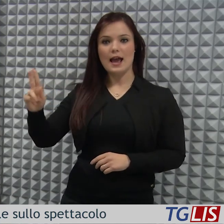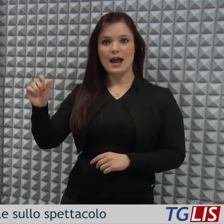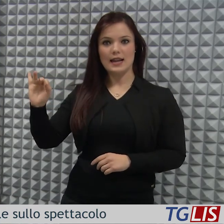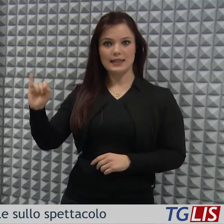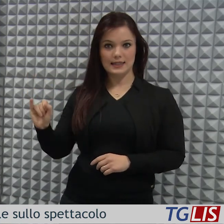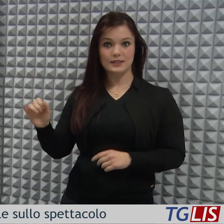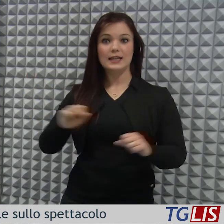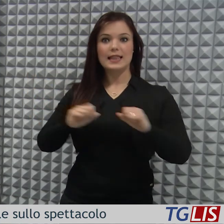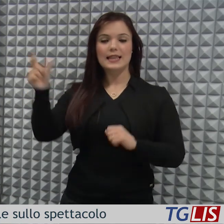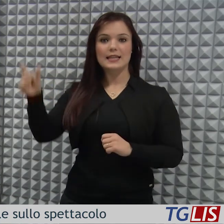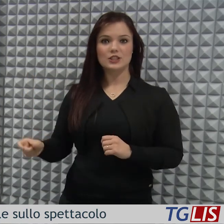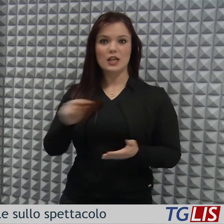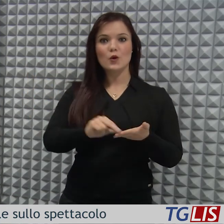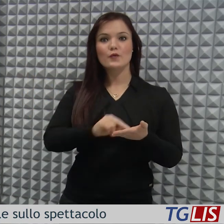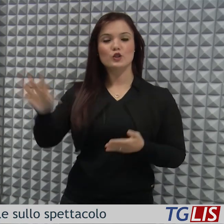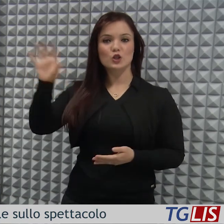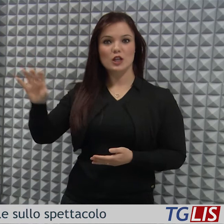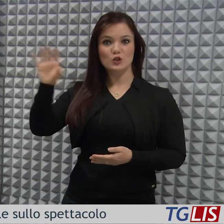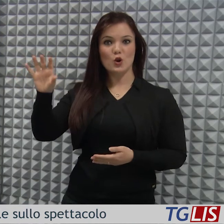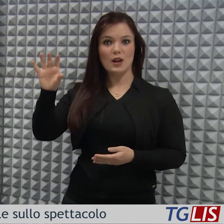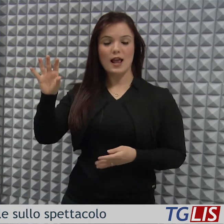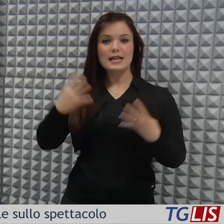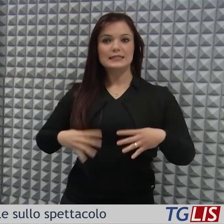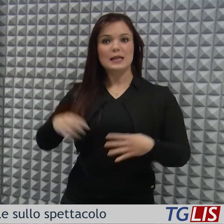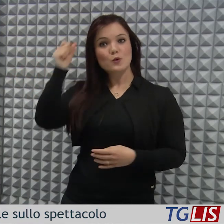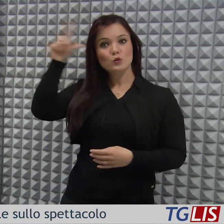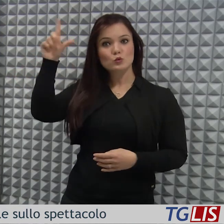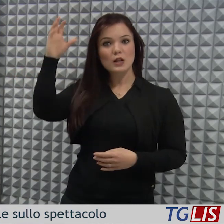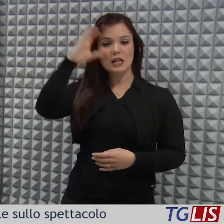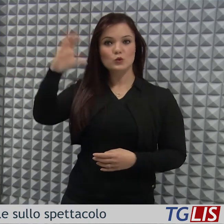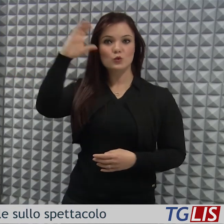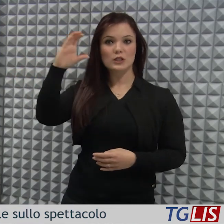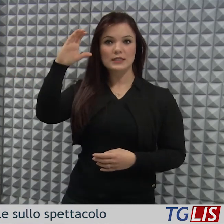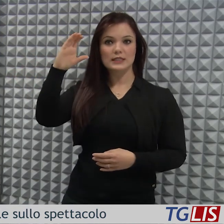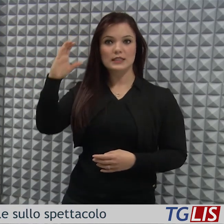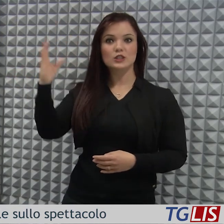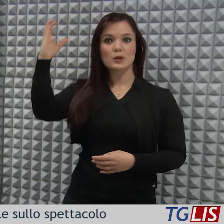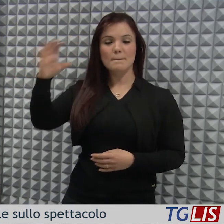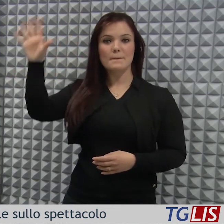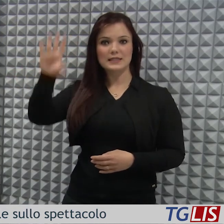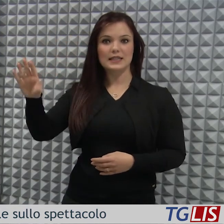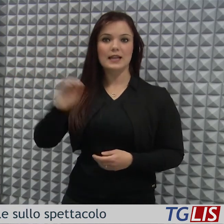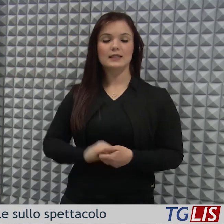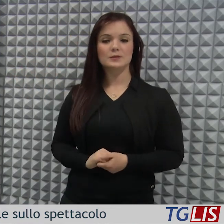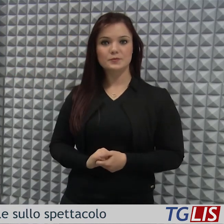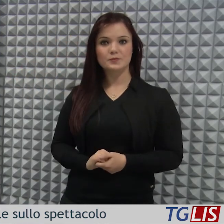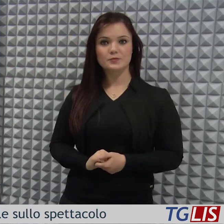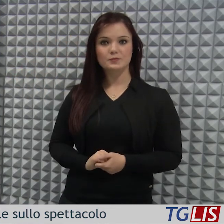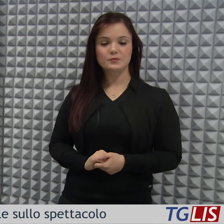dirigente dell'ufficio regionale Sistemi Culturali e Turistici della regione Basilicata.